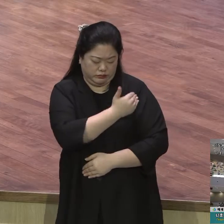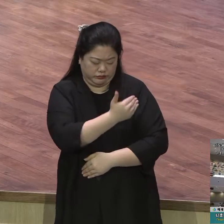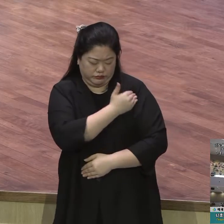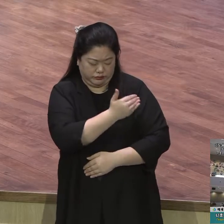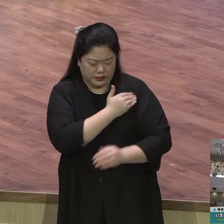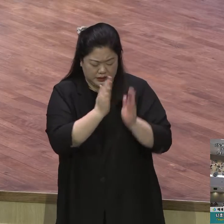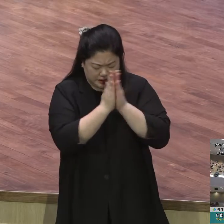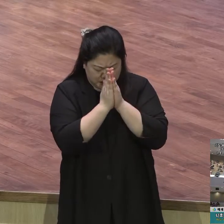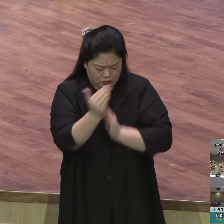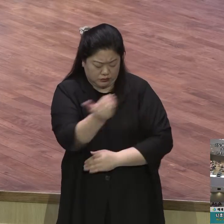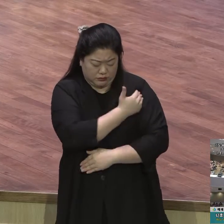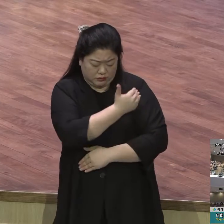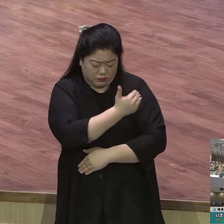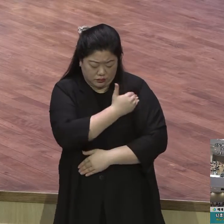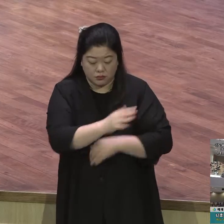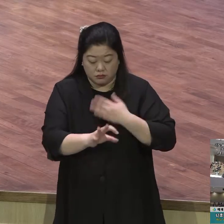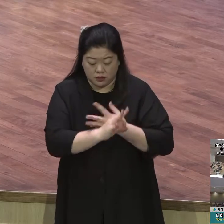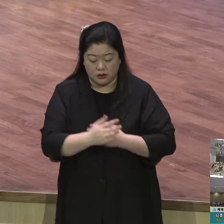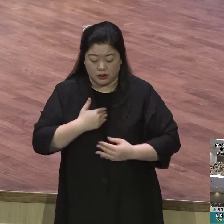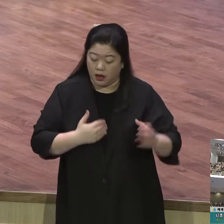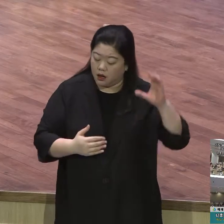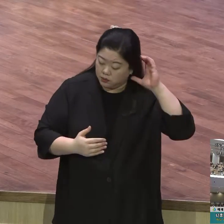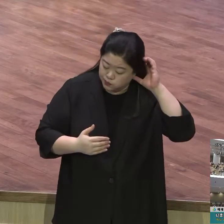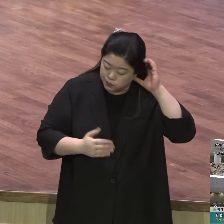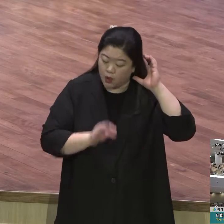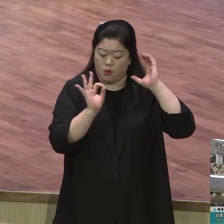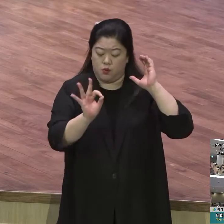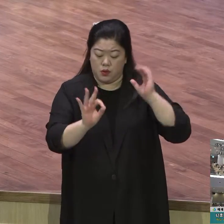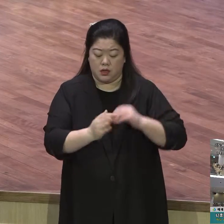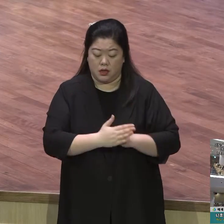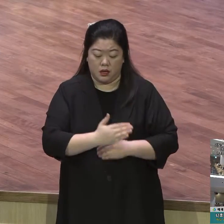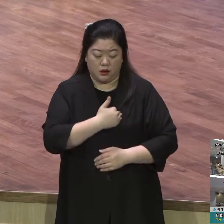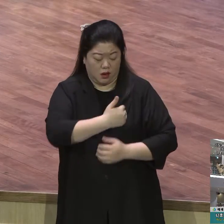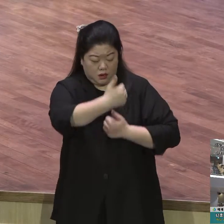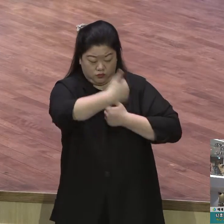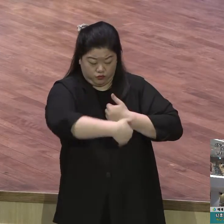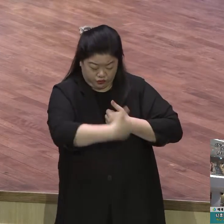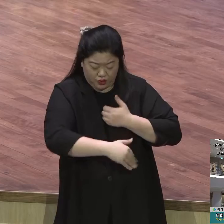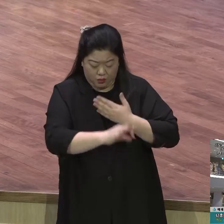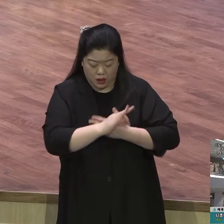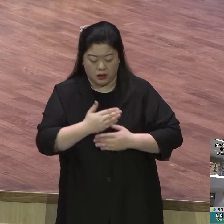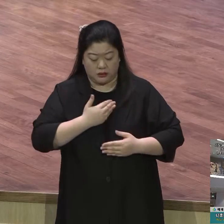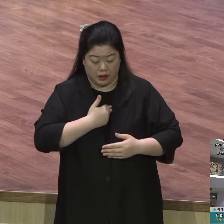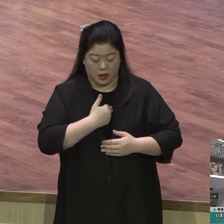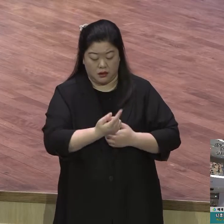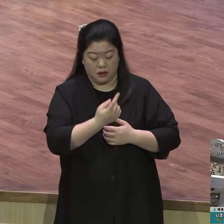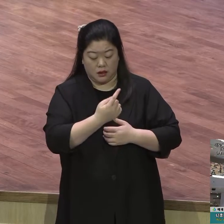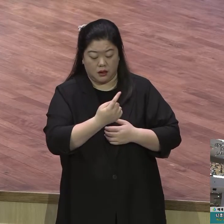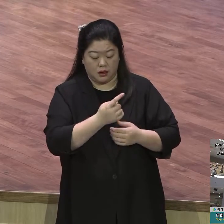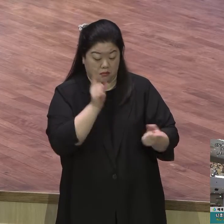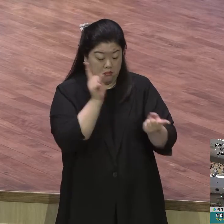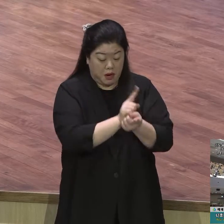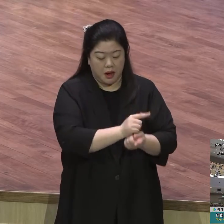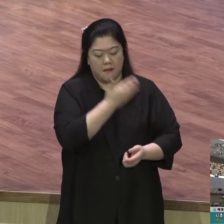기도를 들을 것이요 너희가 온 마음으로 나를 구하면 나를 찾을 것이요 나를 만나리라 그랬어요